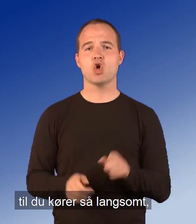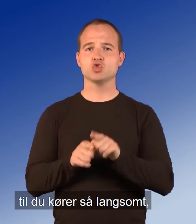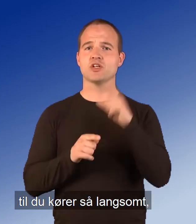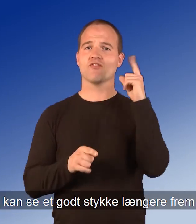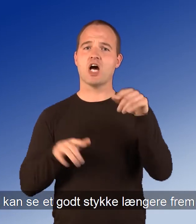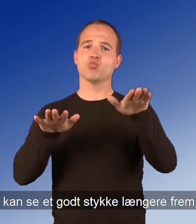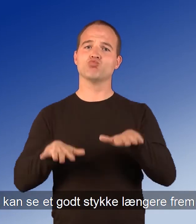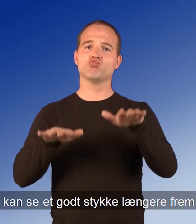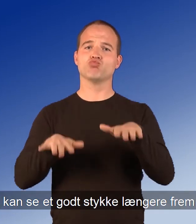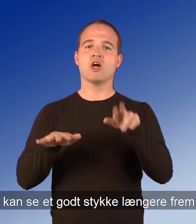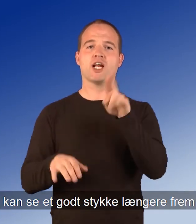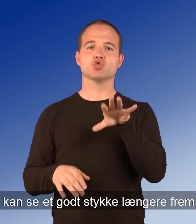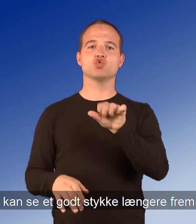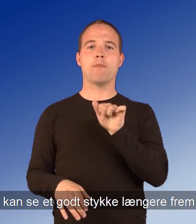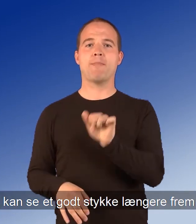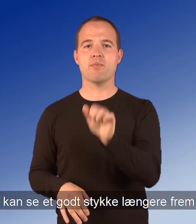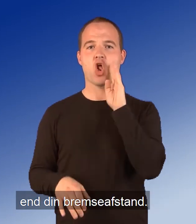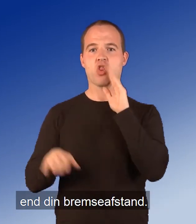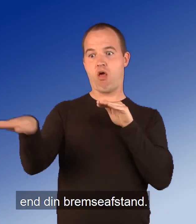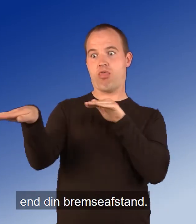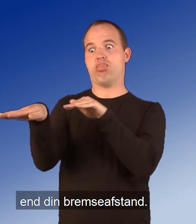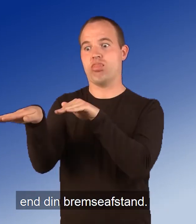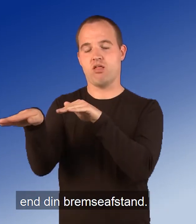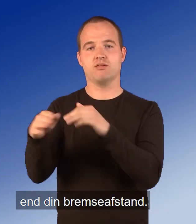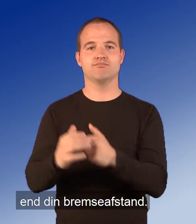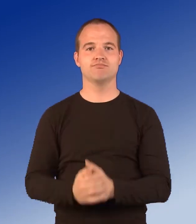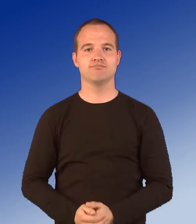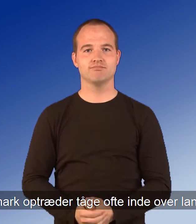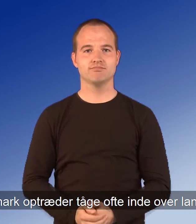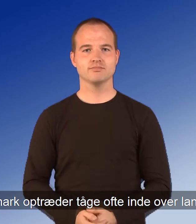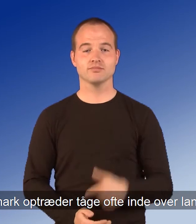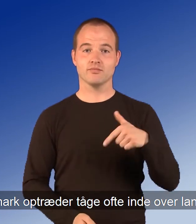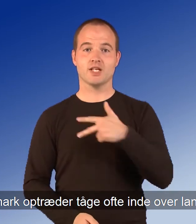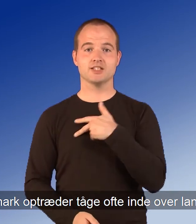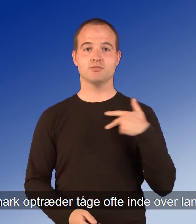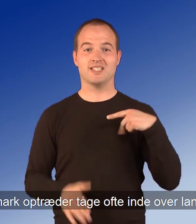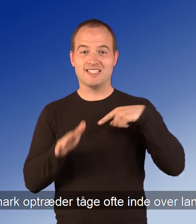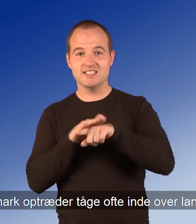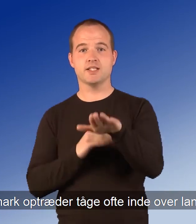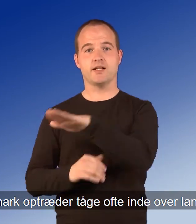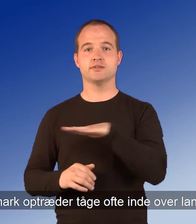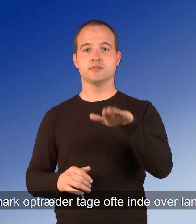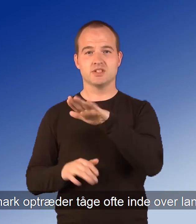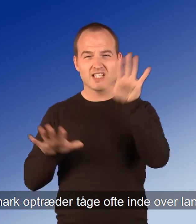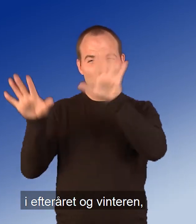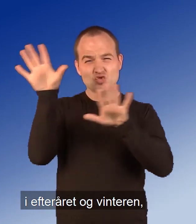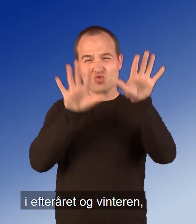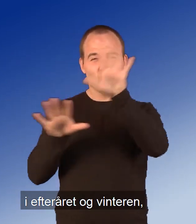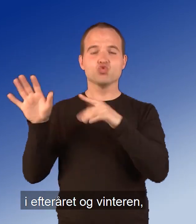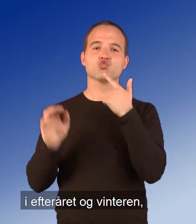langsomt, at du kan se et godt stykke længere frem end din bremseafstand. I Danmark optræder toge ofte inde over land i efteråret og